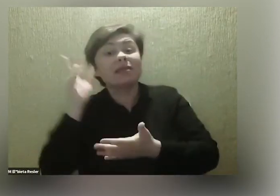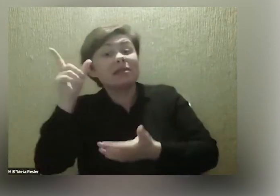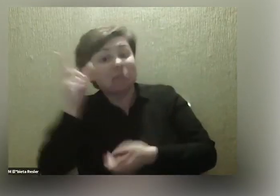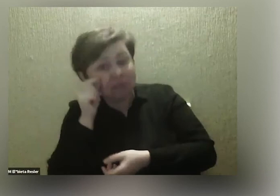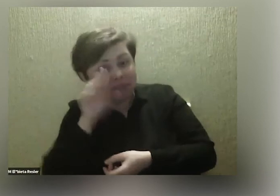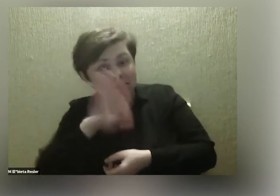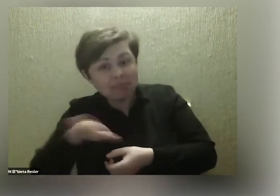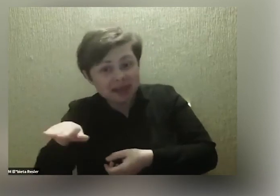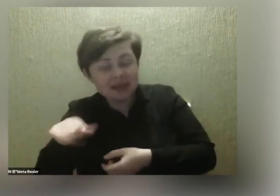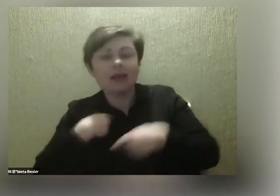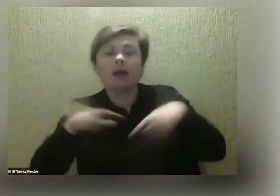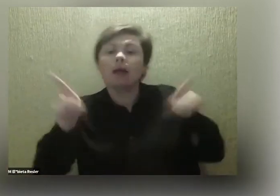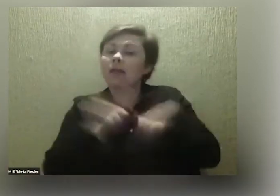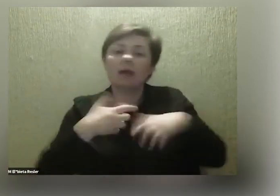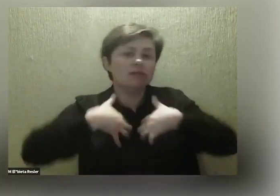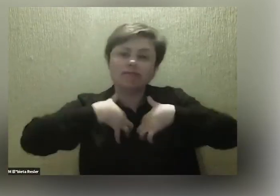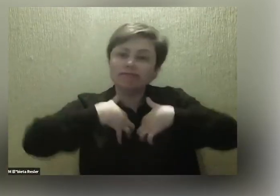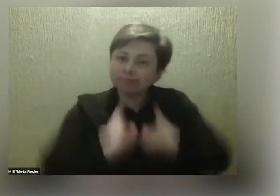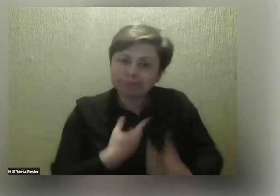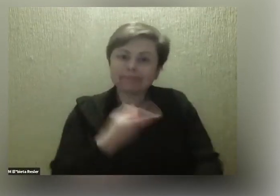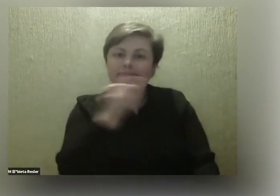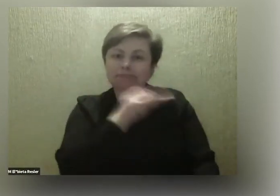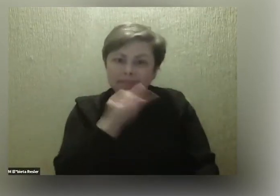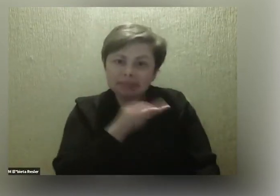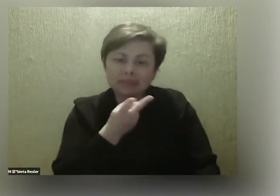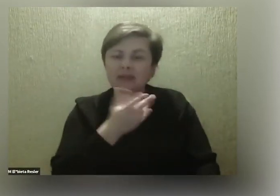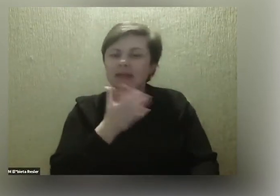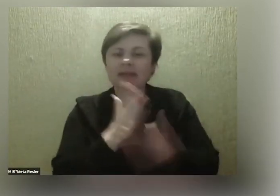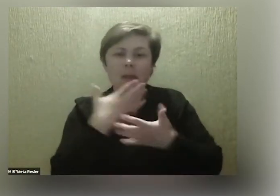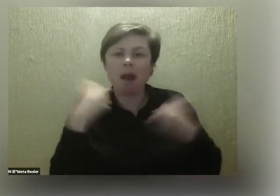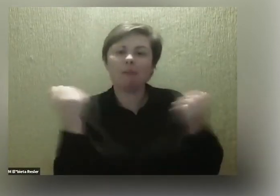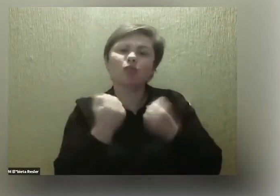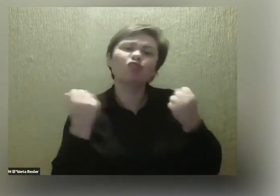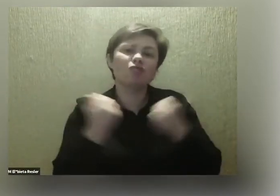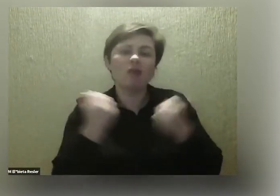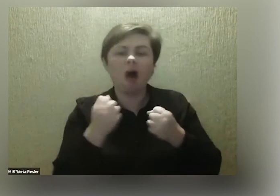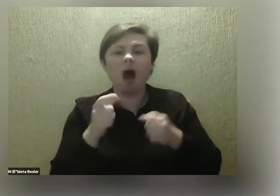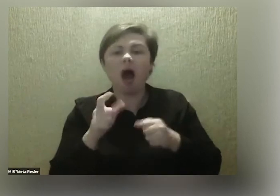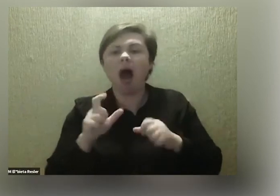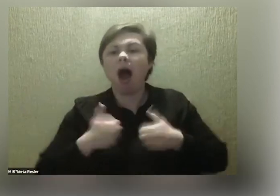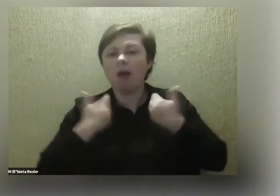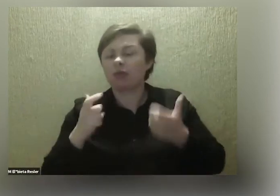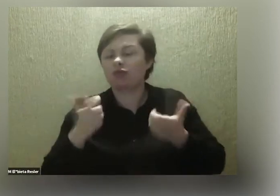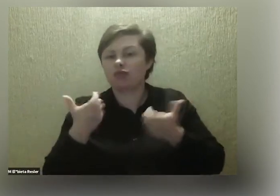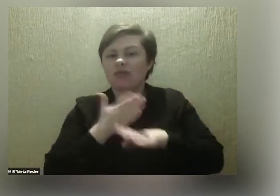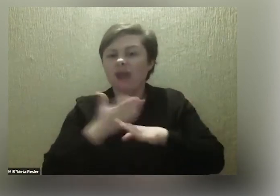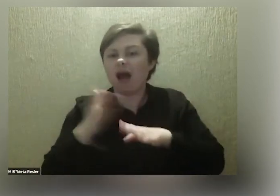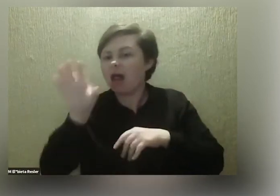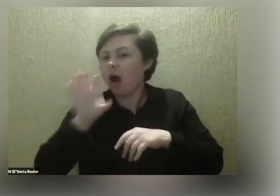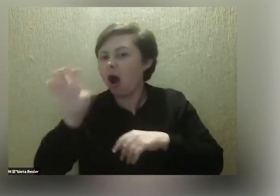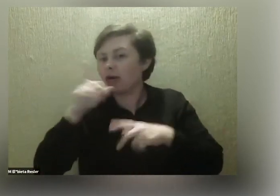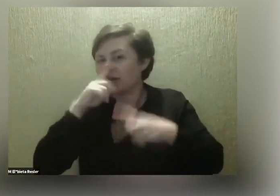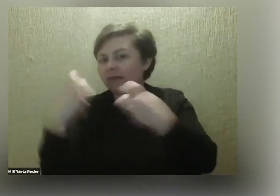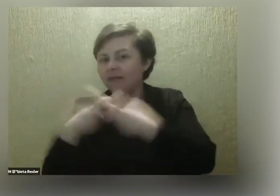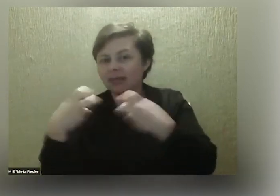my też właściwie jesteśmy tak zmęczeni, że nie bardzo mamy siły, żeby cokolwiek jeszcze włączać